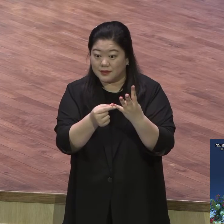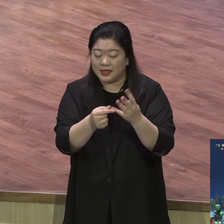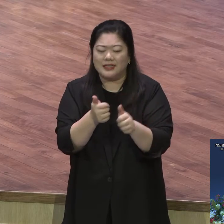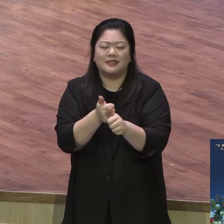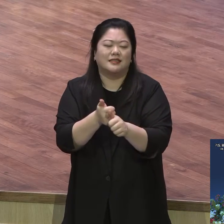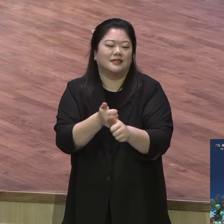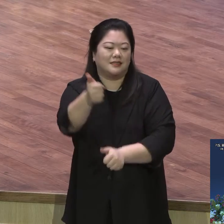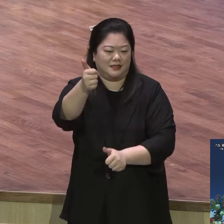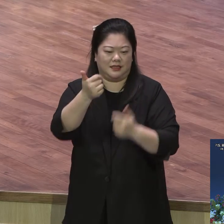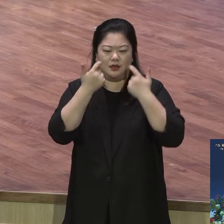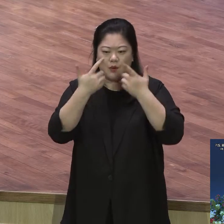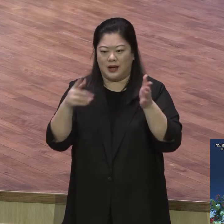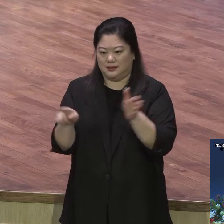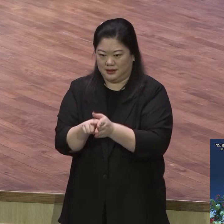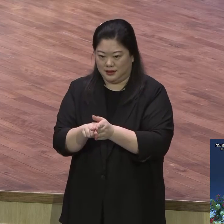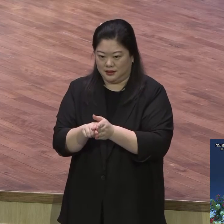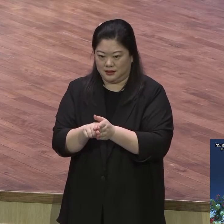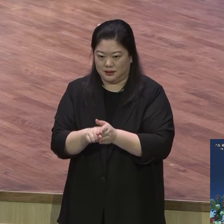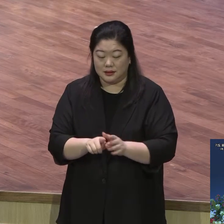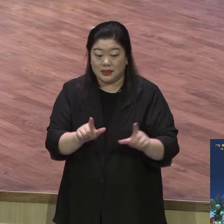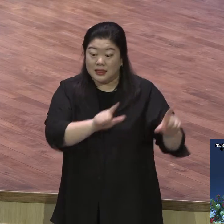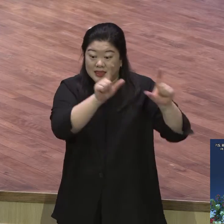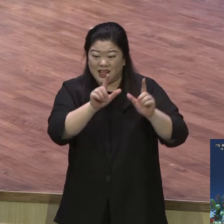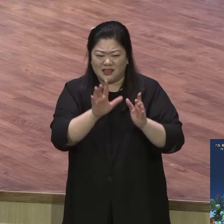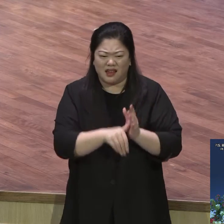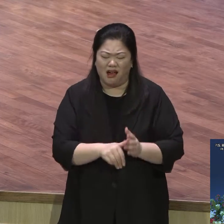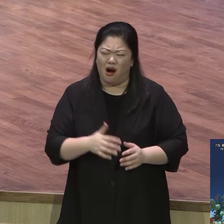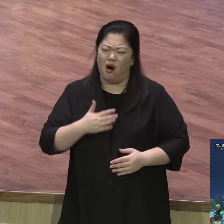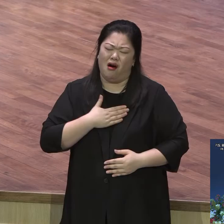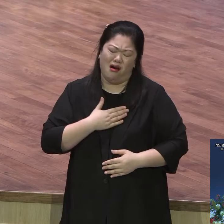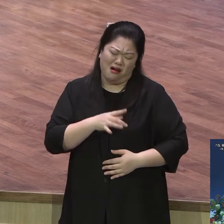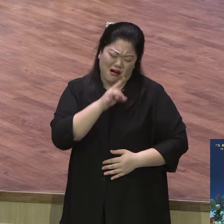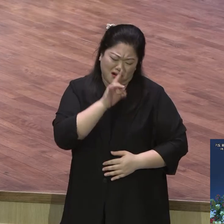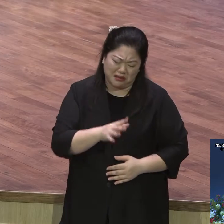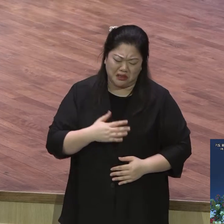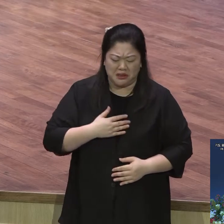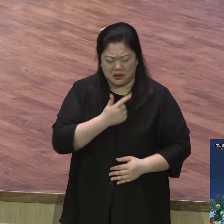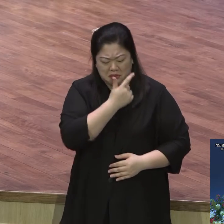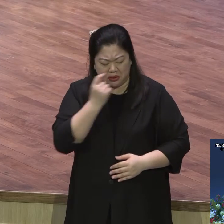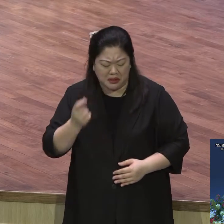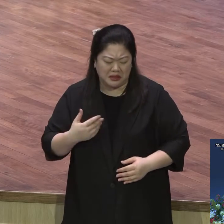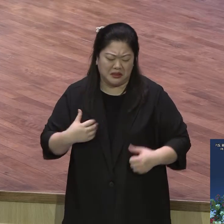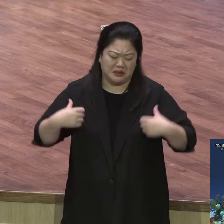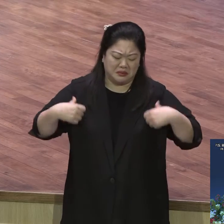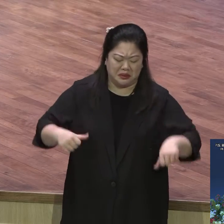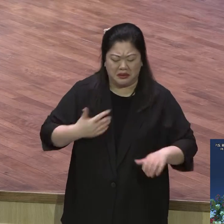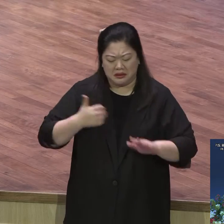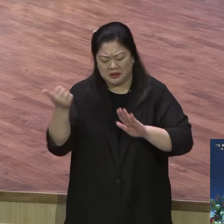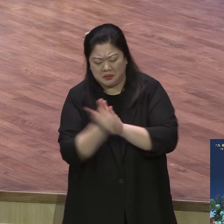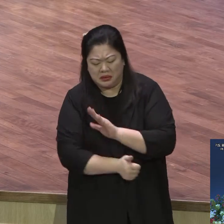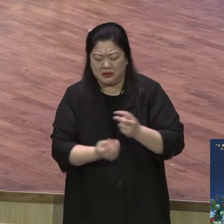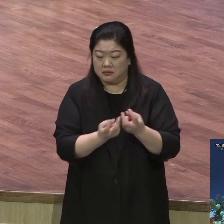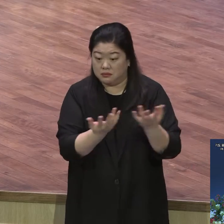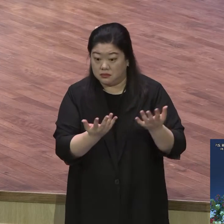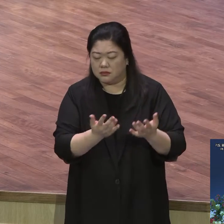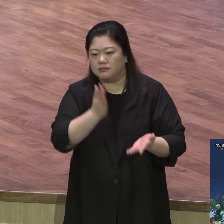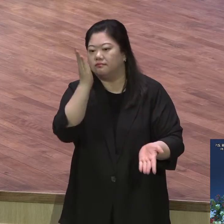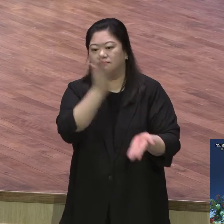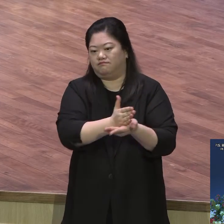맨날 실패하고 좌절하고 그게 아니고 하나님의 자녀는 가져야 될 것입니다. 승리한다. 그